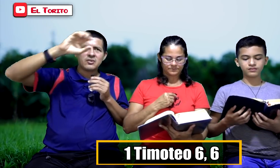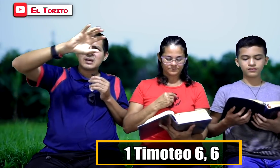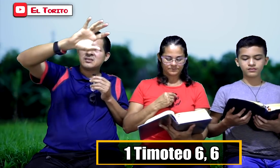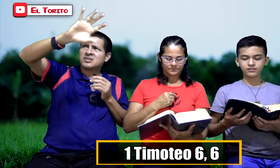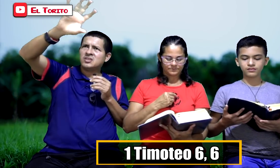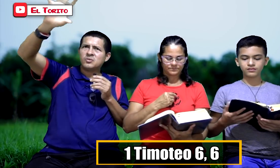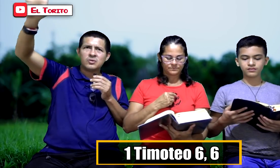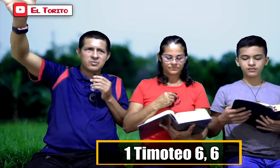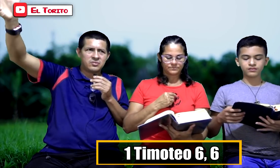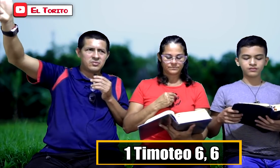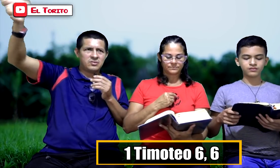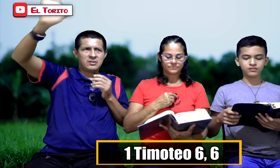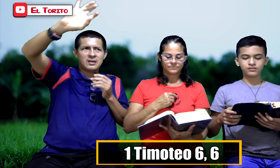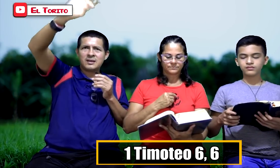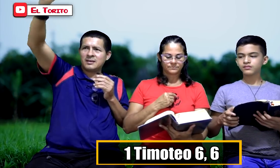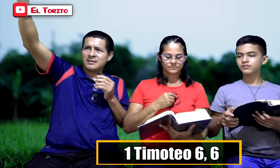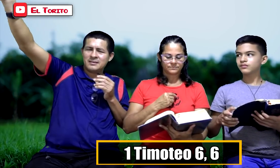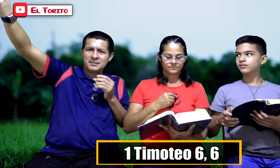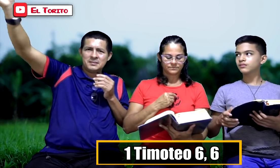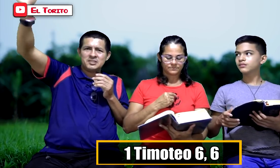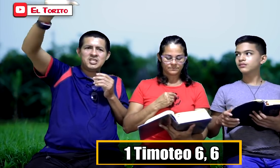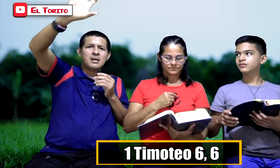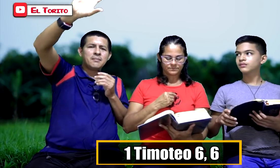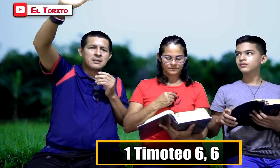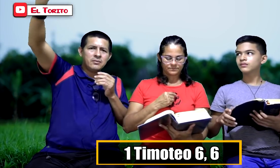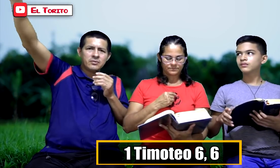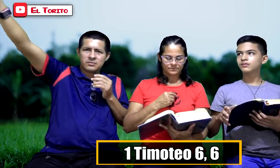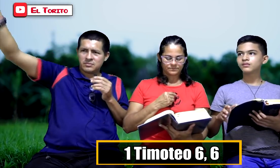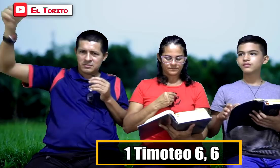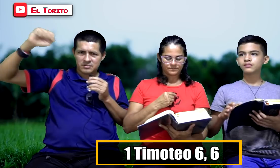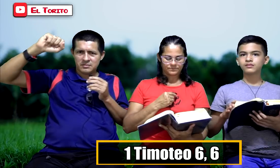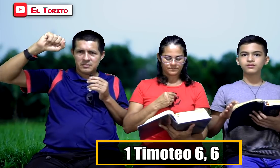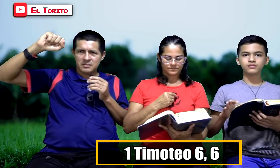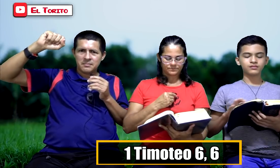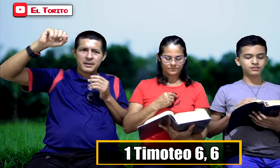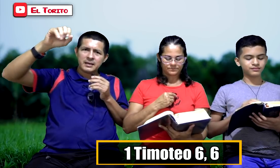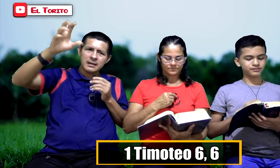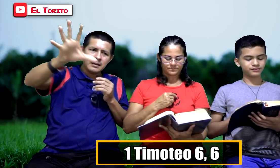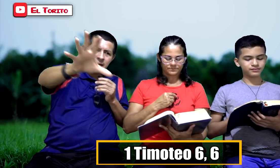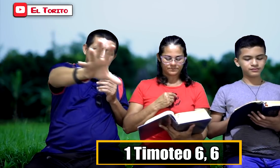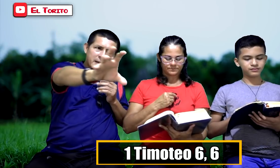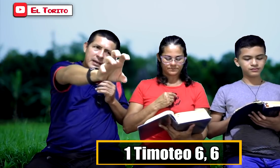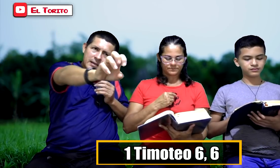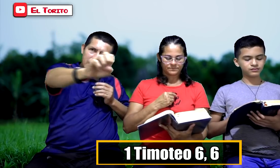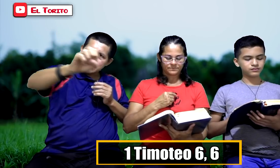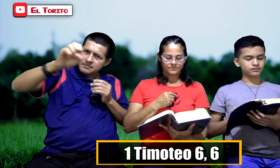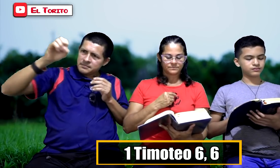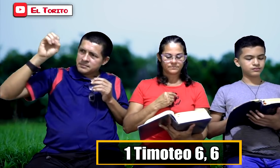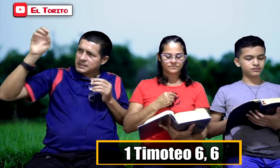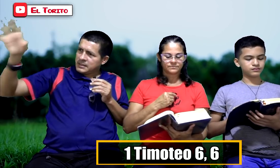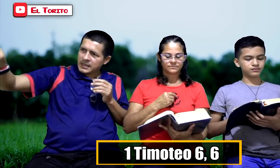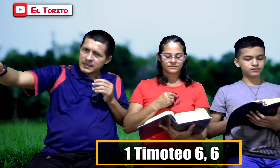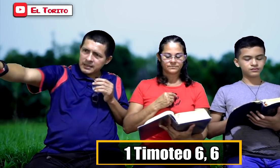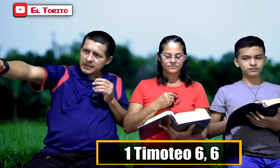colocan títulos llamativos. ¿Para qué? Para que aquel y aquella